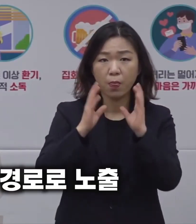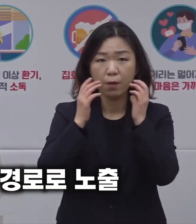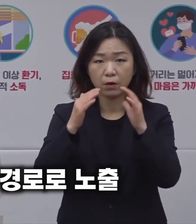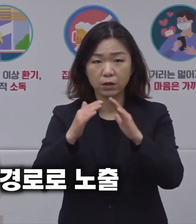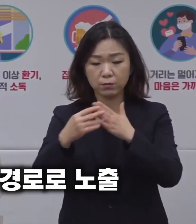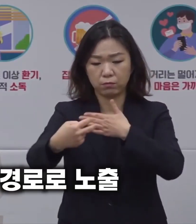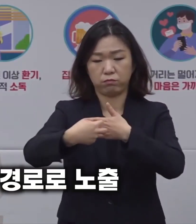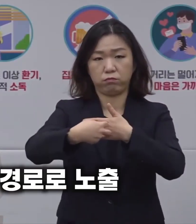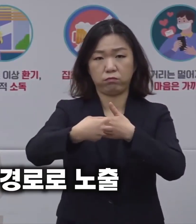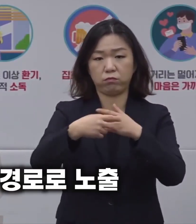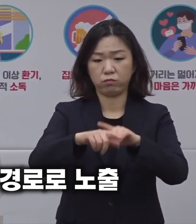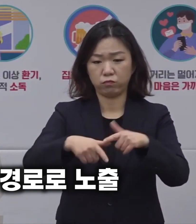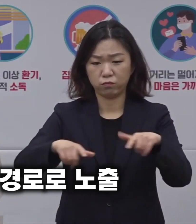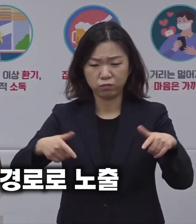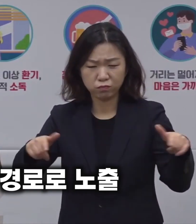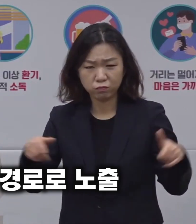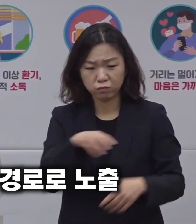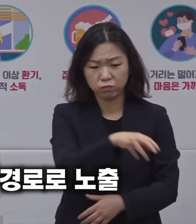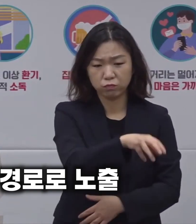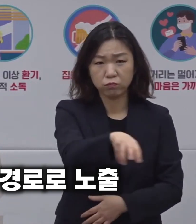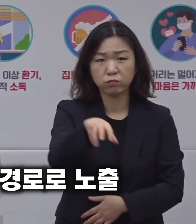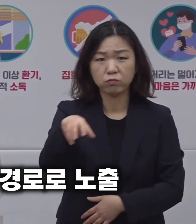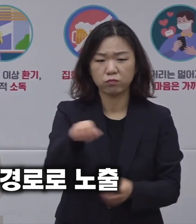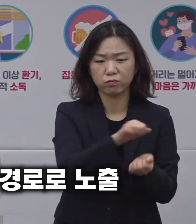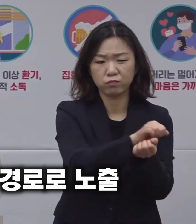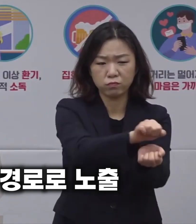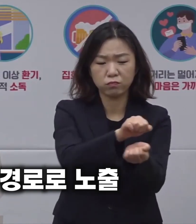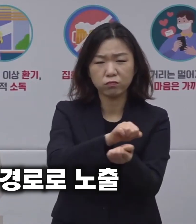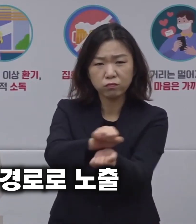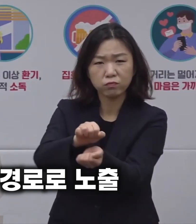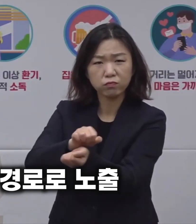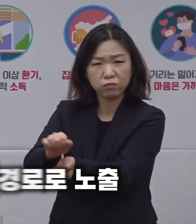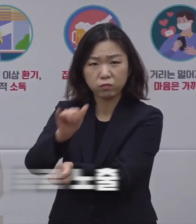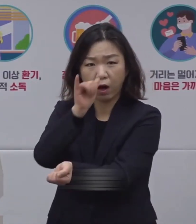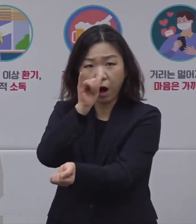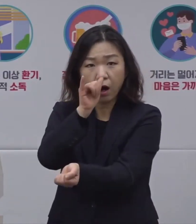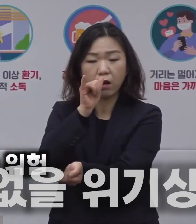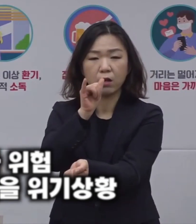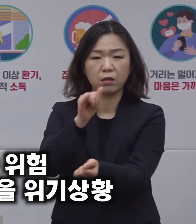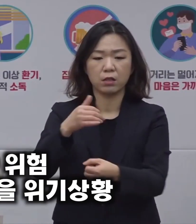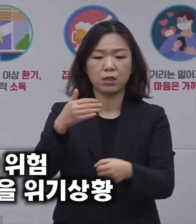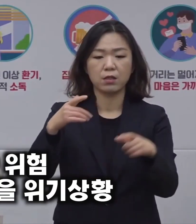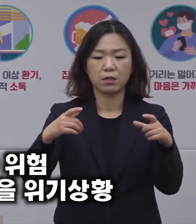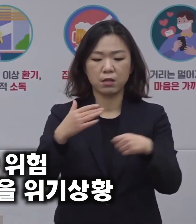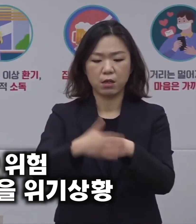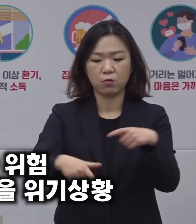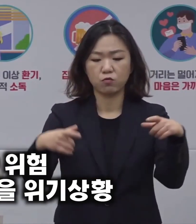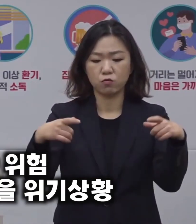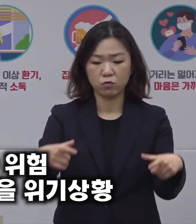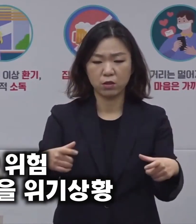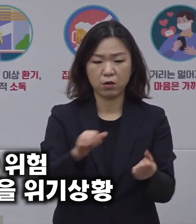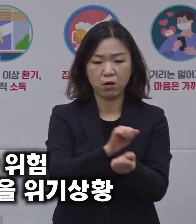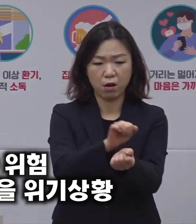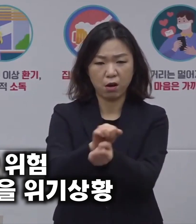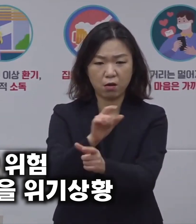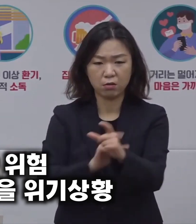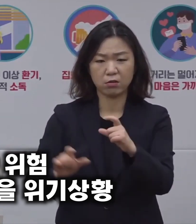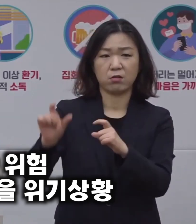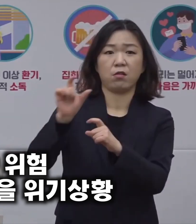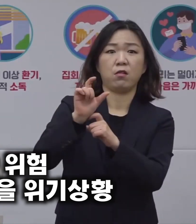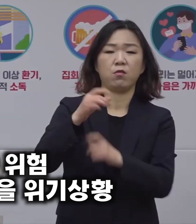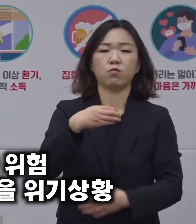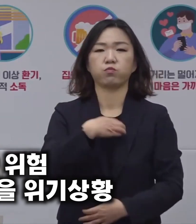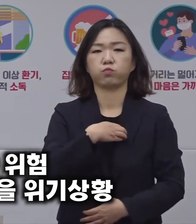병원 등 광범위하고 다양한 경로로 노출되어 지역사회 전파 위험이 이전과는